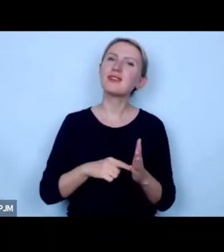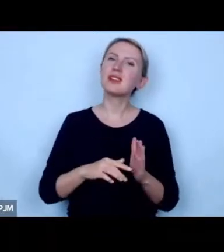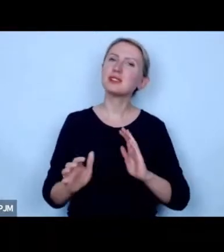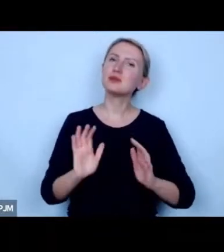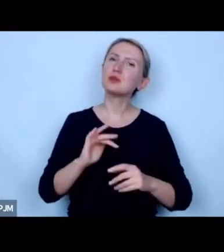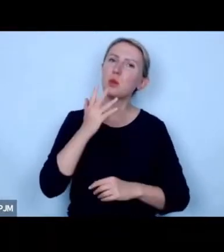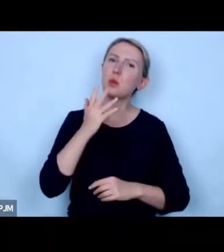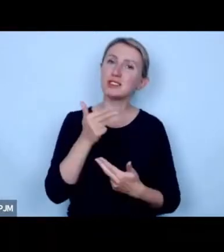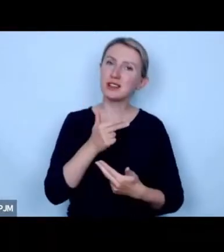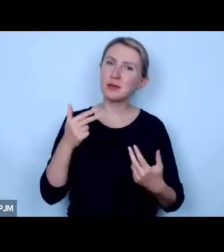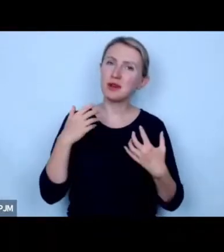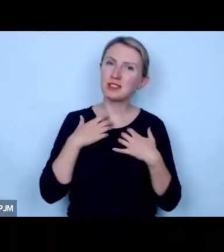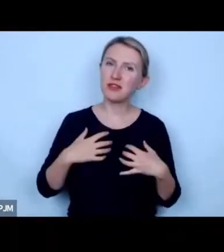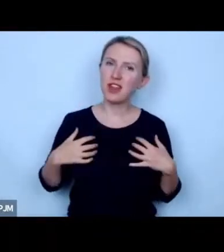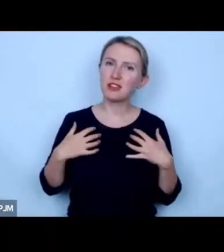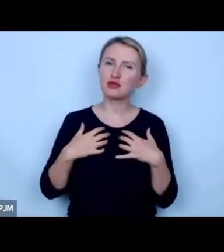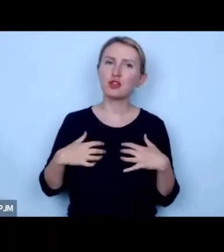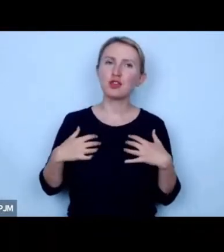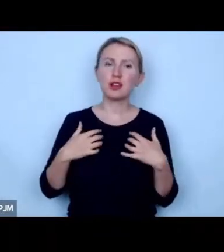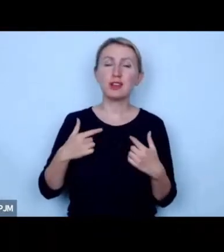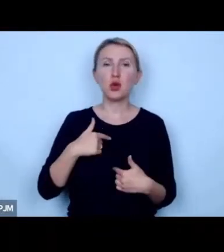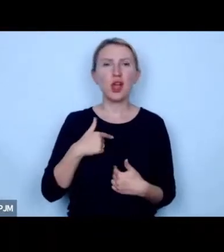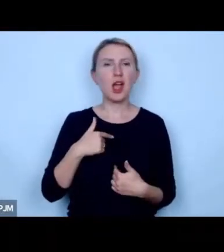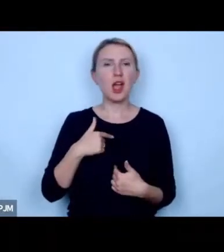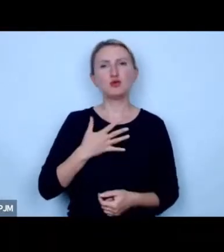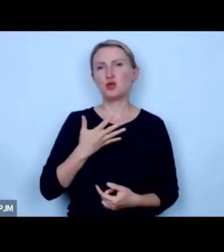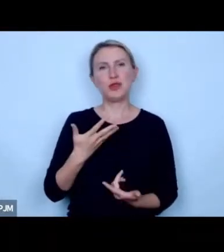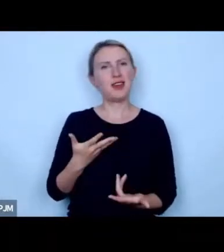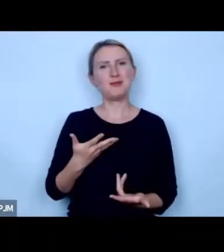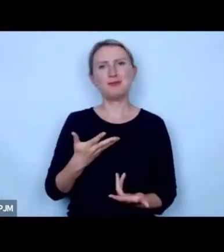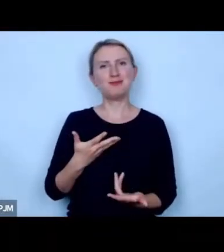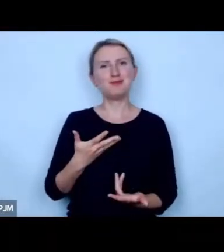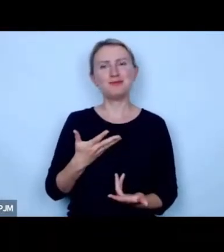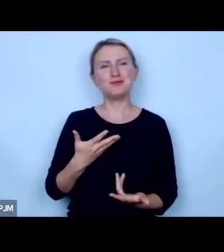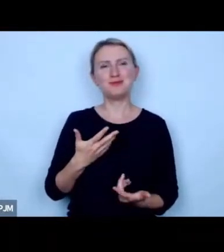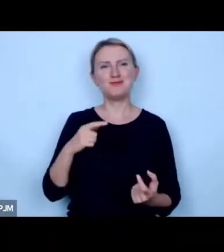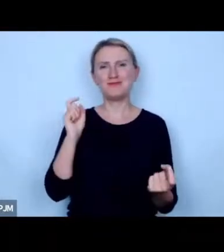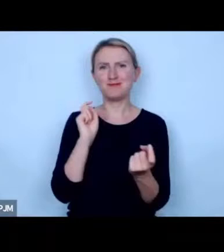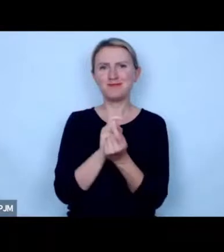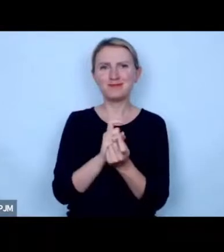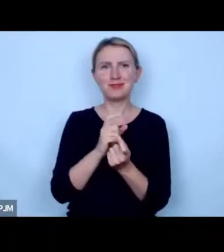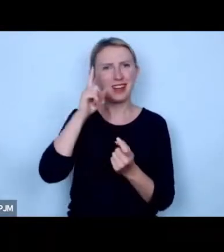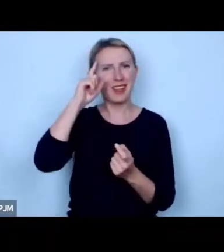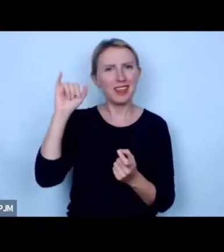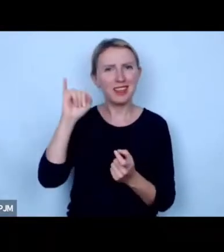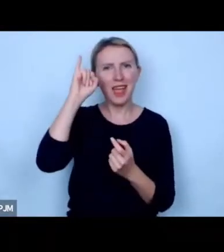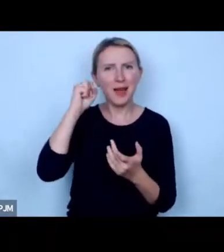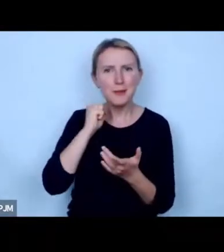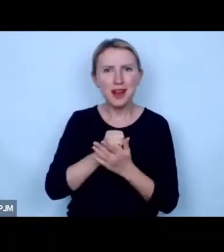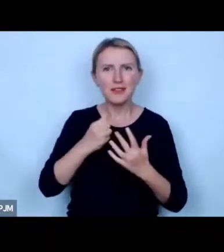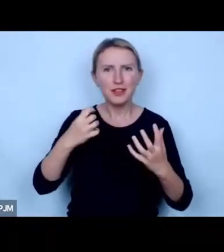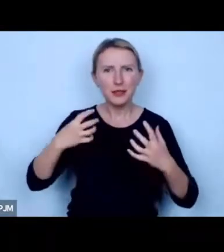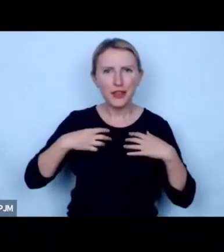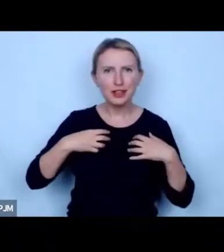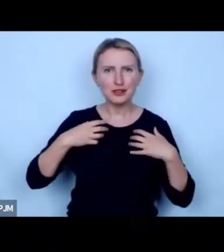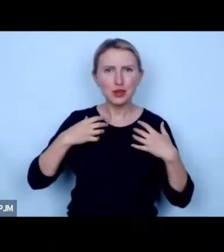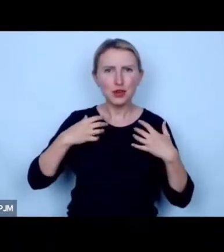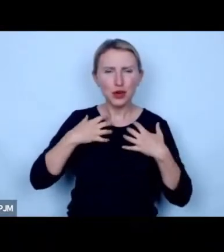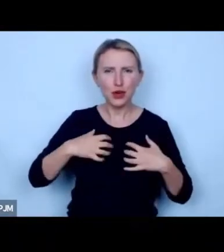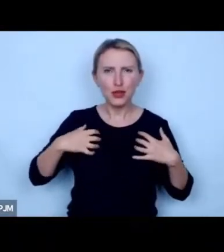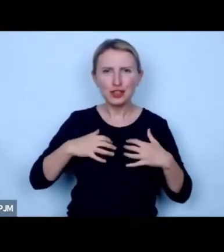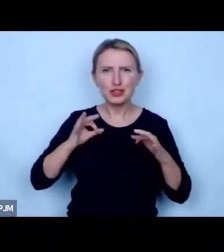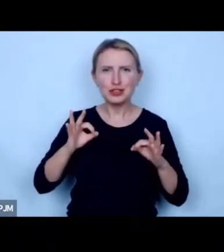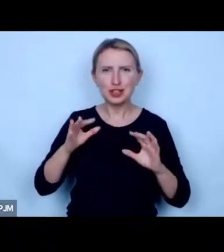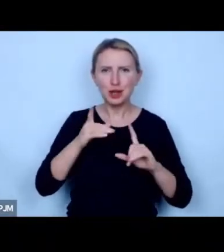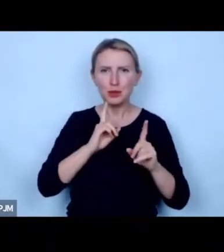mówi o zwierzętach co w mojej ocenie niestety przeczy idei praw zwierząt o której tutaj rozmawiamy no i to